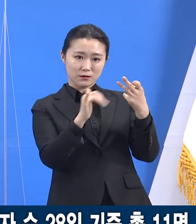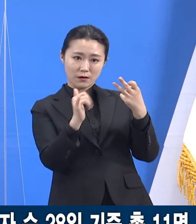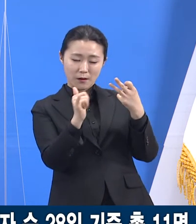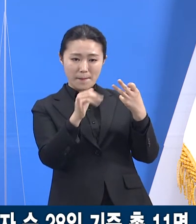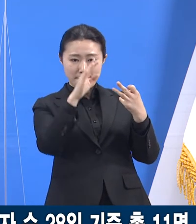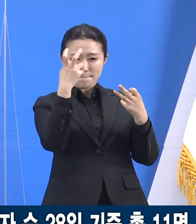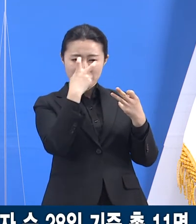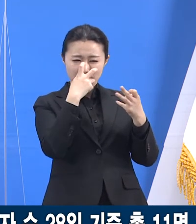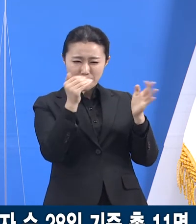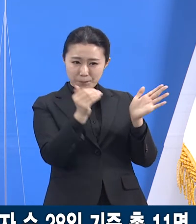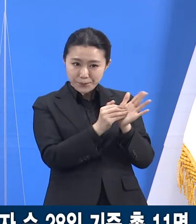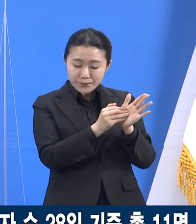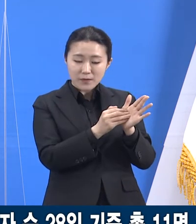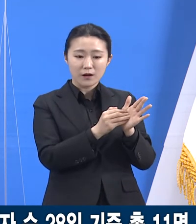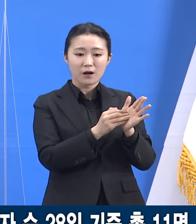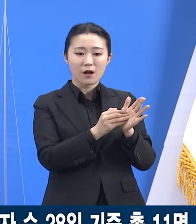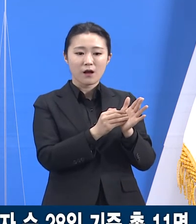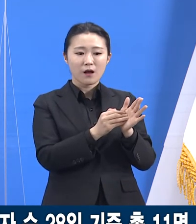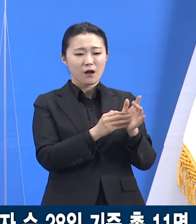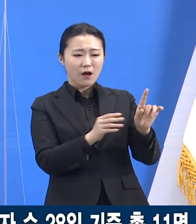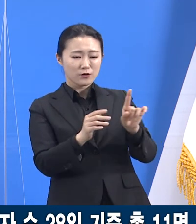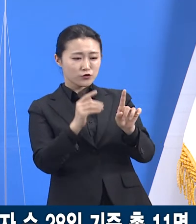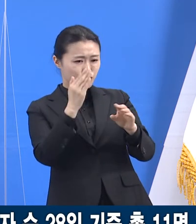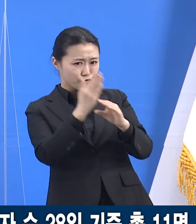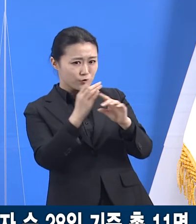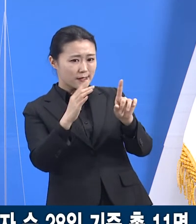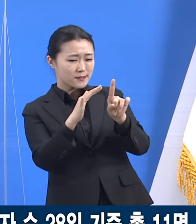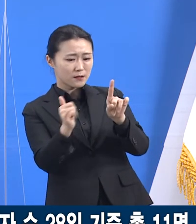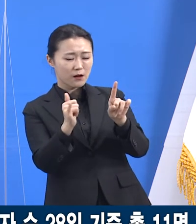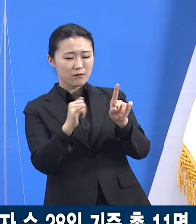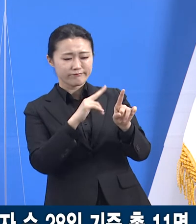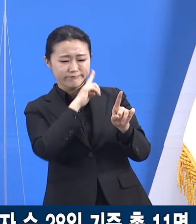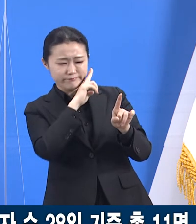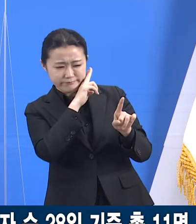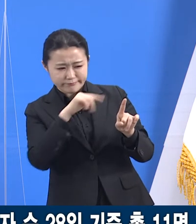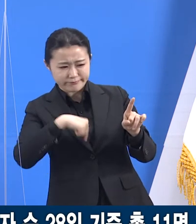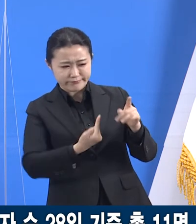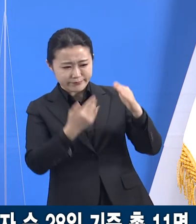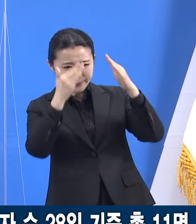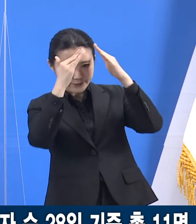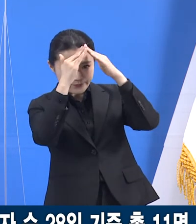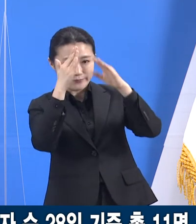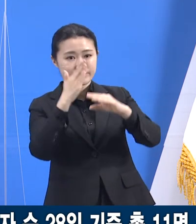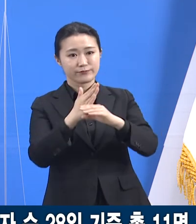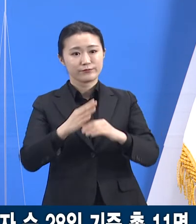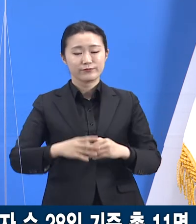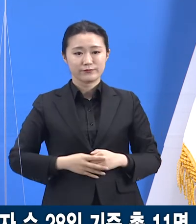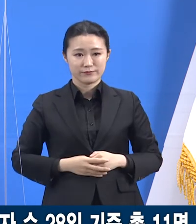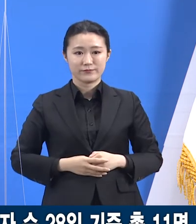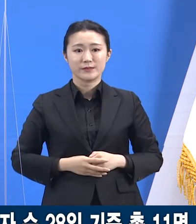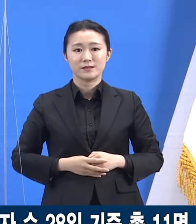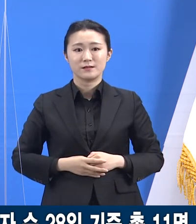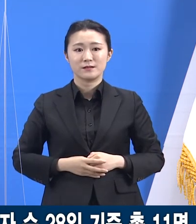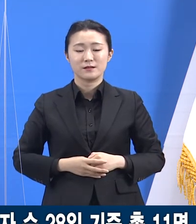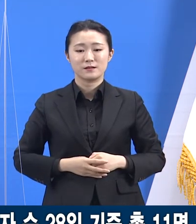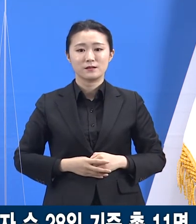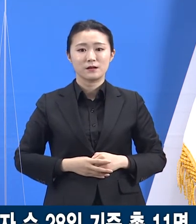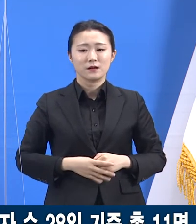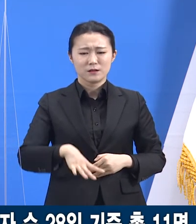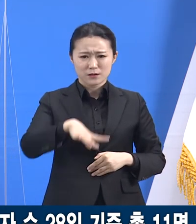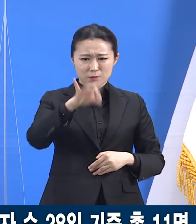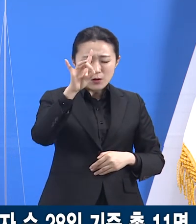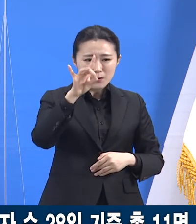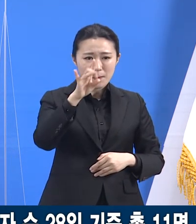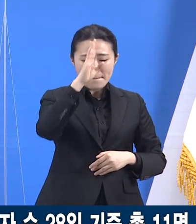1명에 대해 자가격리 조치되었습니다. 해당 업체는 최초 확진자가 발생한 12일부터